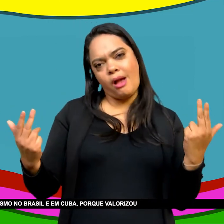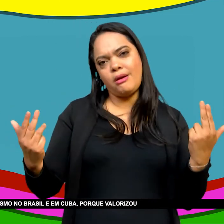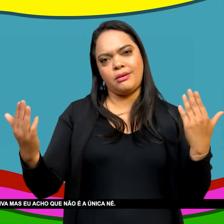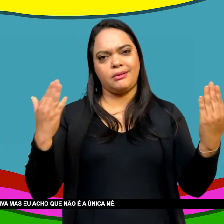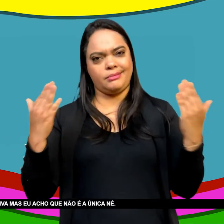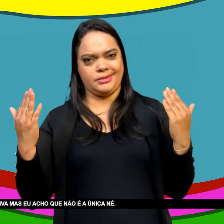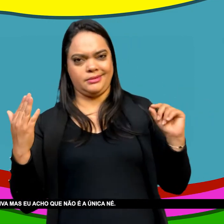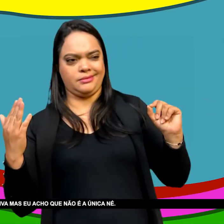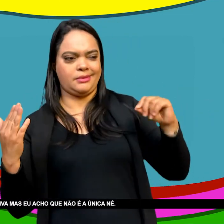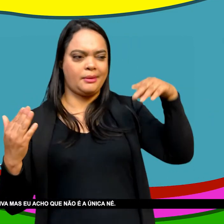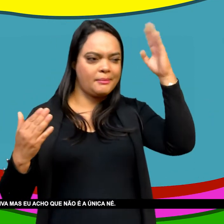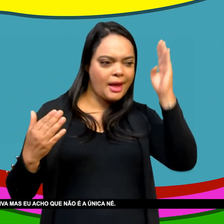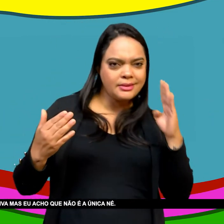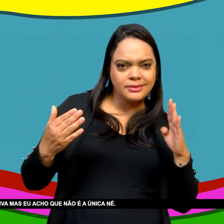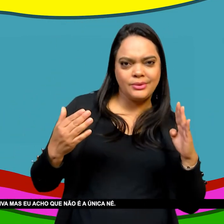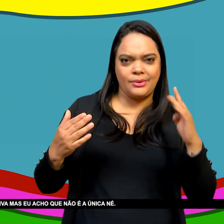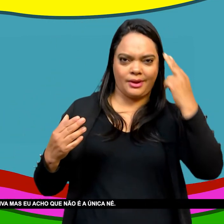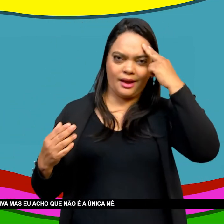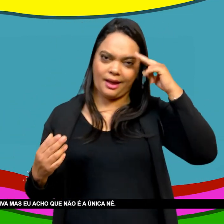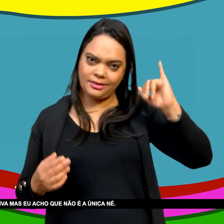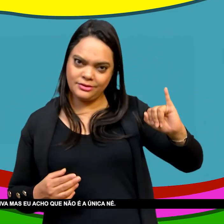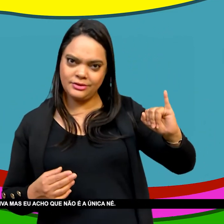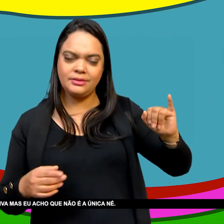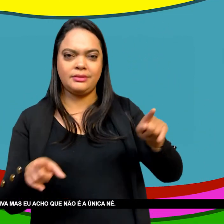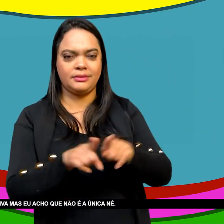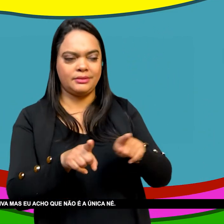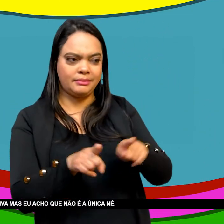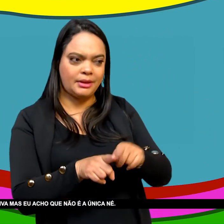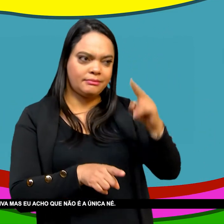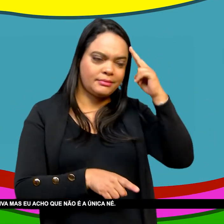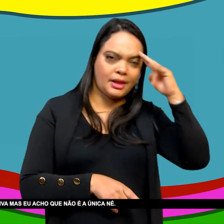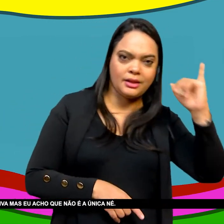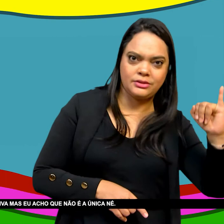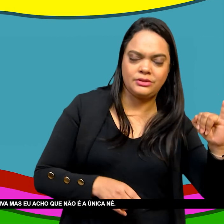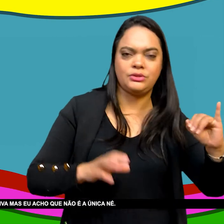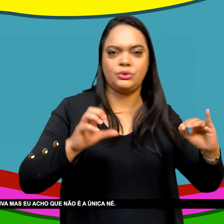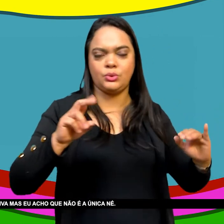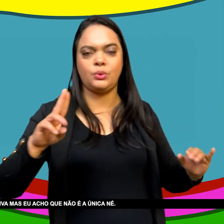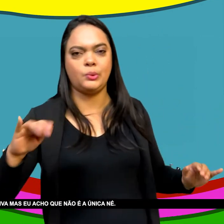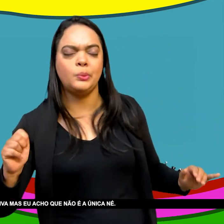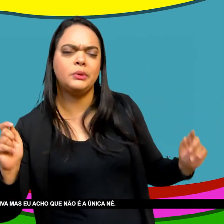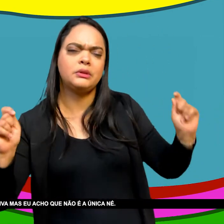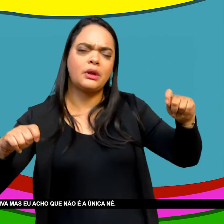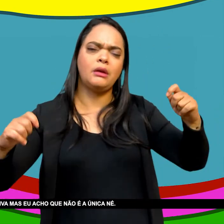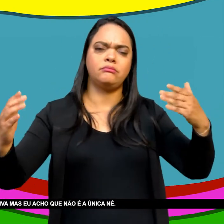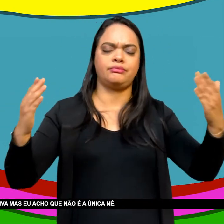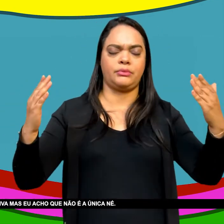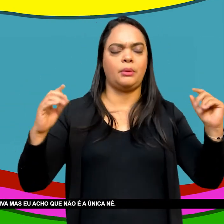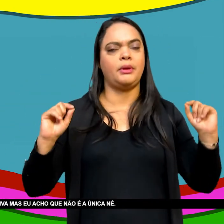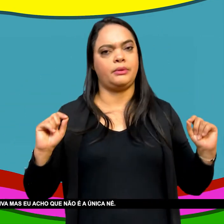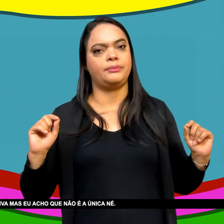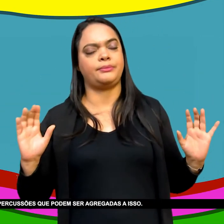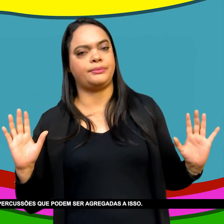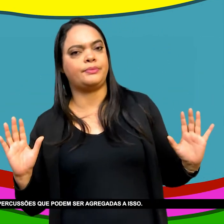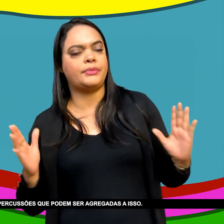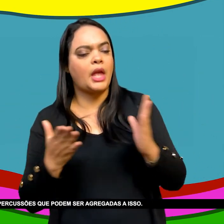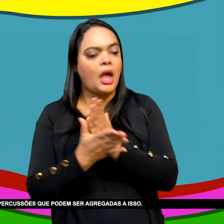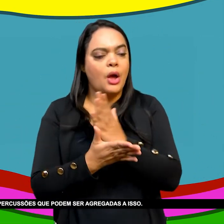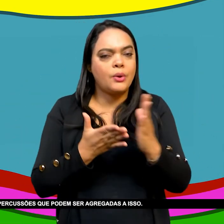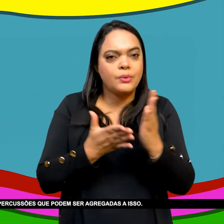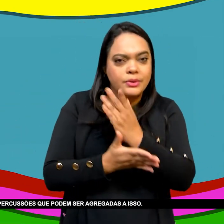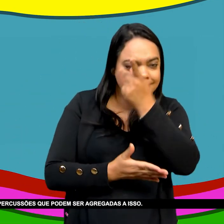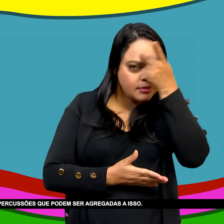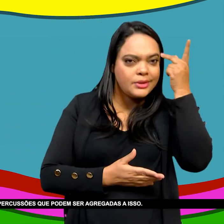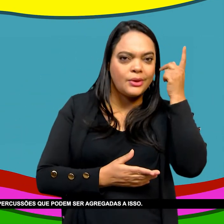Valorizou A produção Agroexportadora Essa é uma perspectiva Mas eu acho Que não é a única Eu